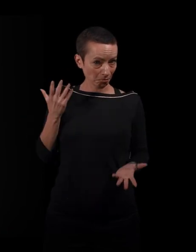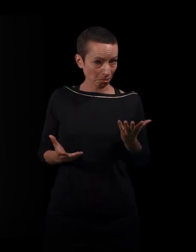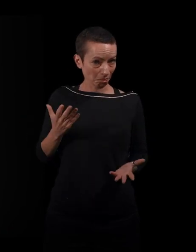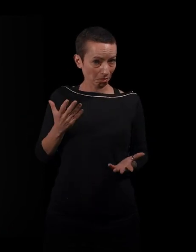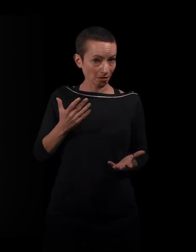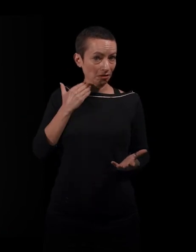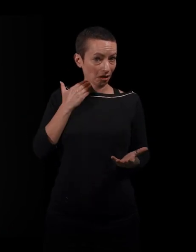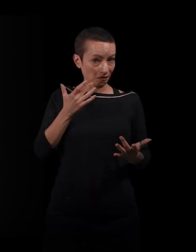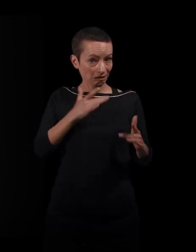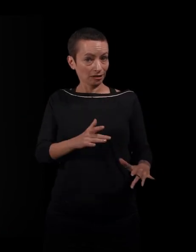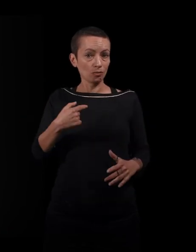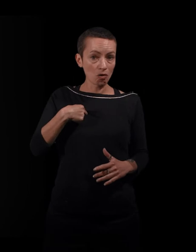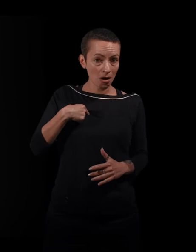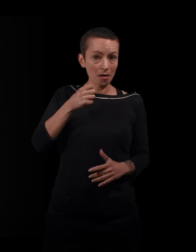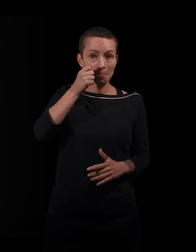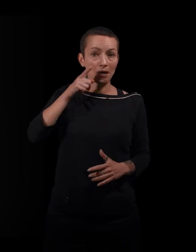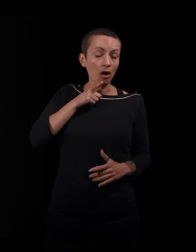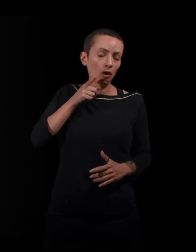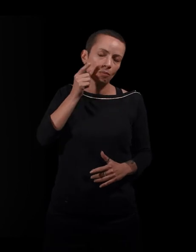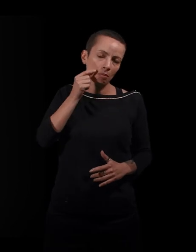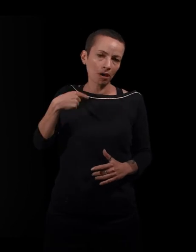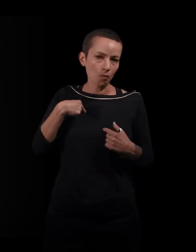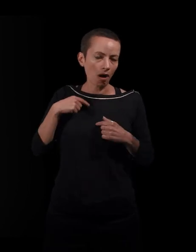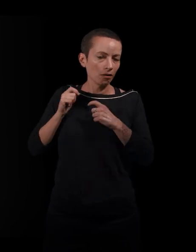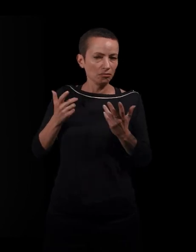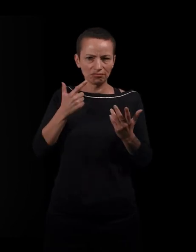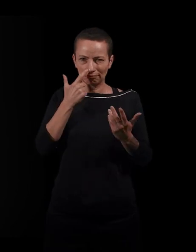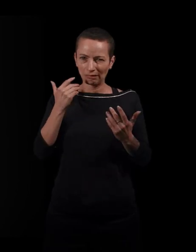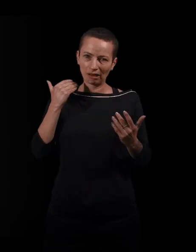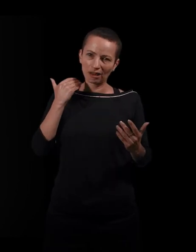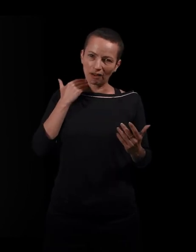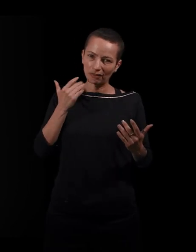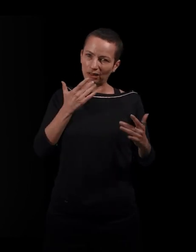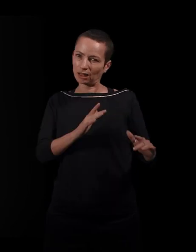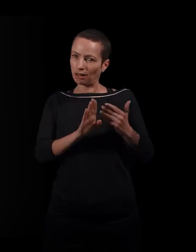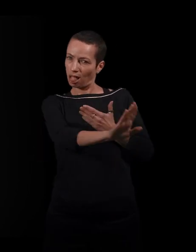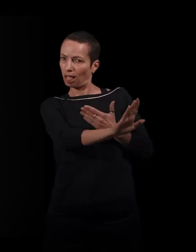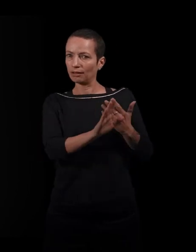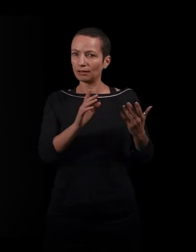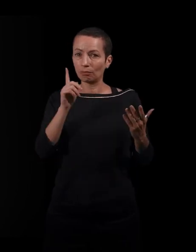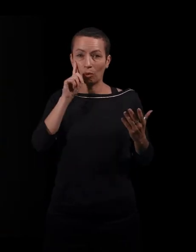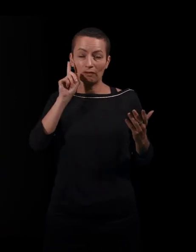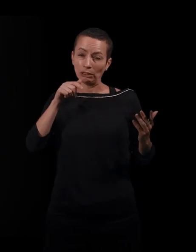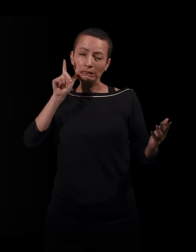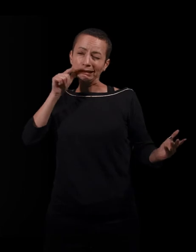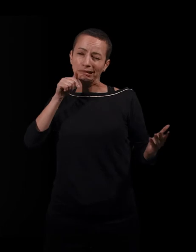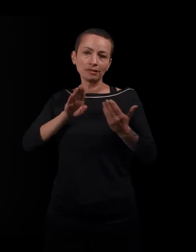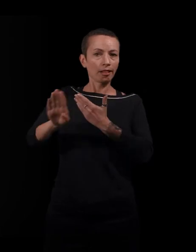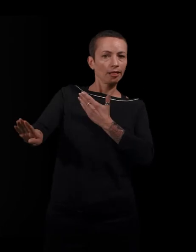mes parents, moi, mon père, moi, etc. D'une certaine manière, ça demande un effort énorme de sortir de cette cave. Oui, et puis, on